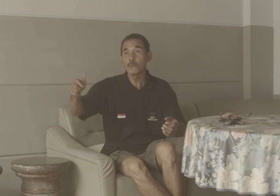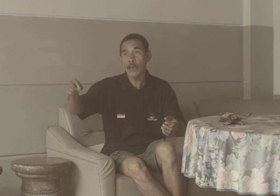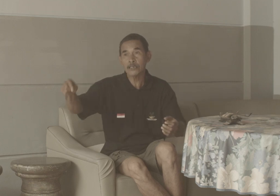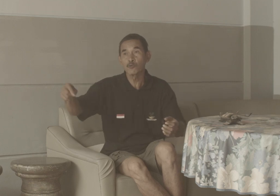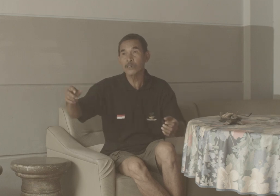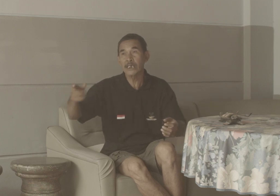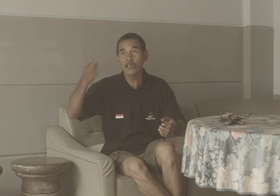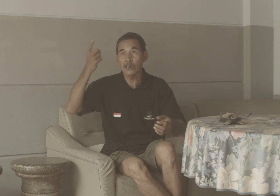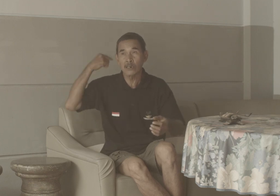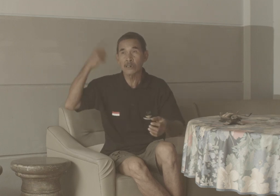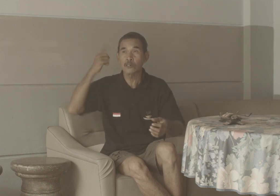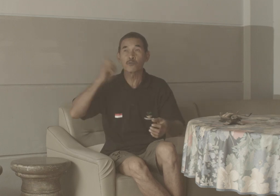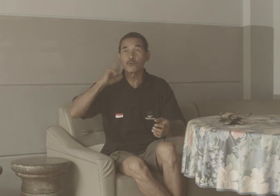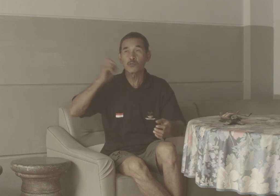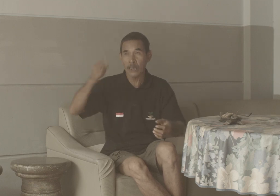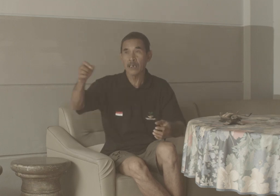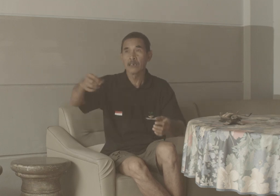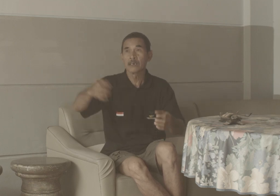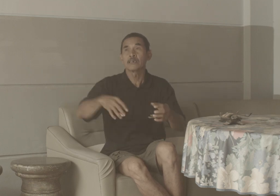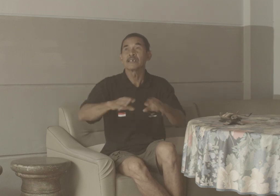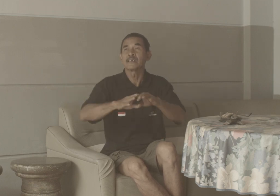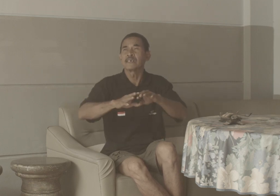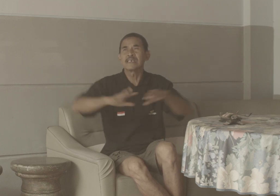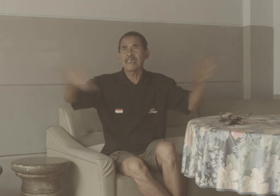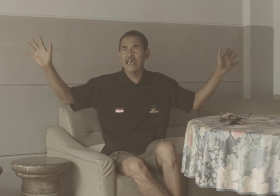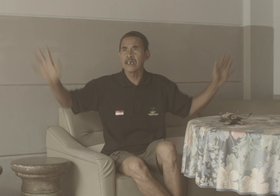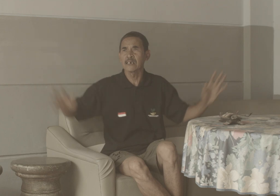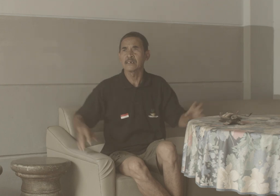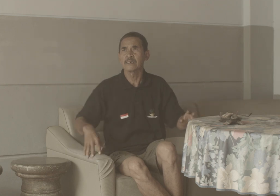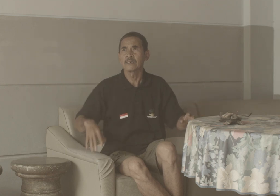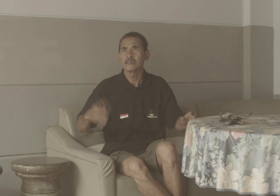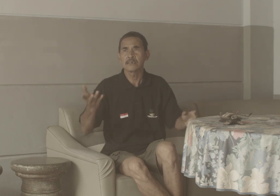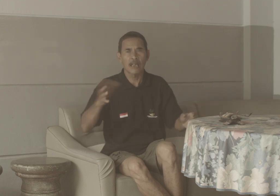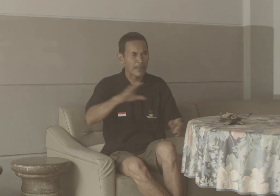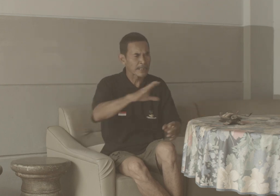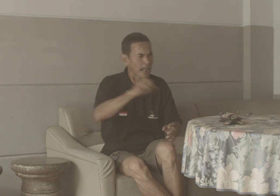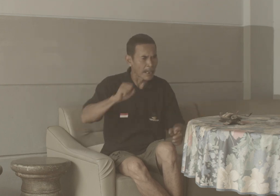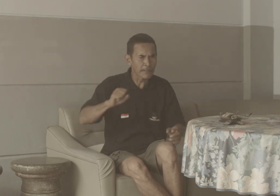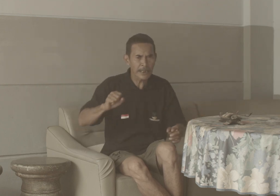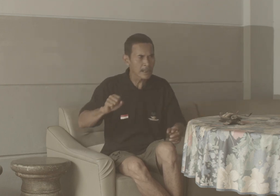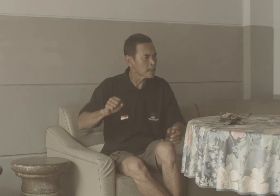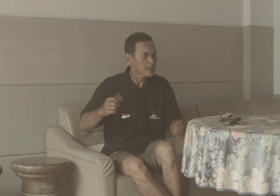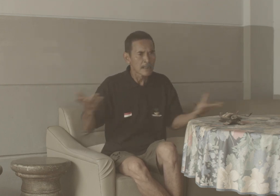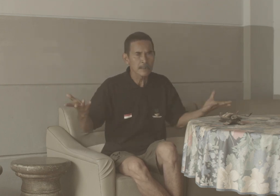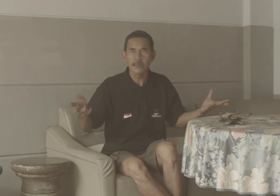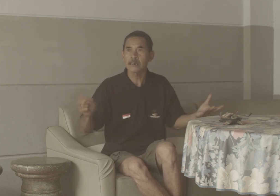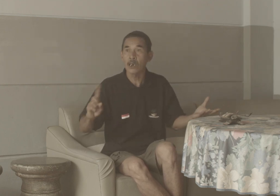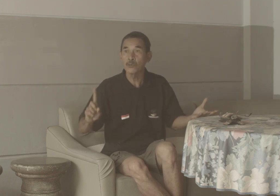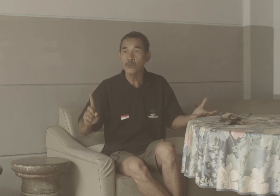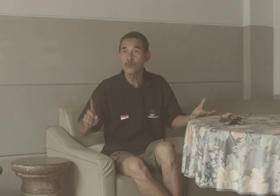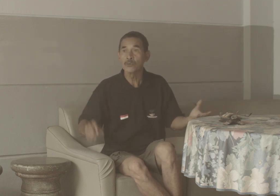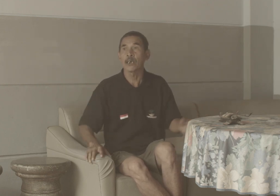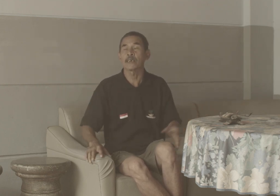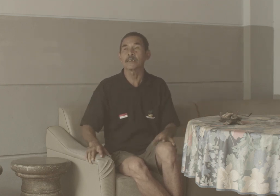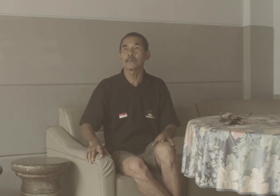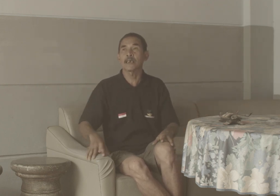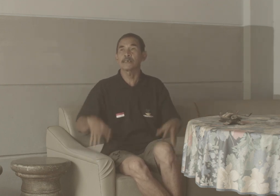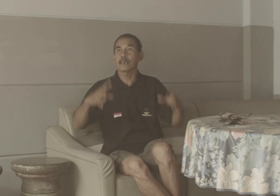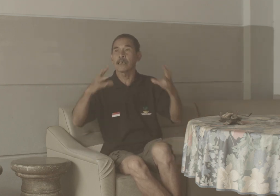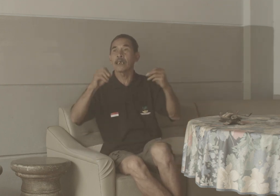Mas Mungkin Dulu Hilang Siapa Yang Ngambil Tidak Tau Akhirnya Dia Disanalah